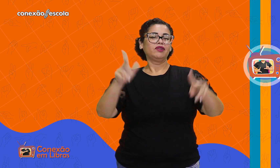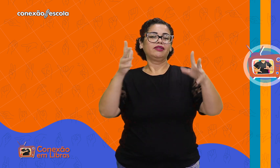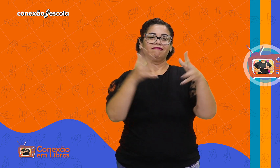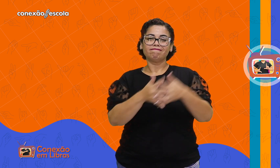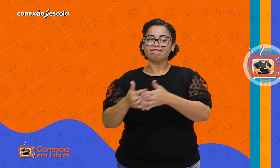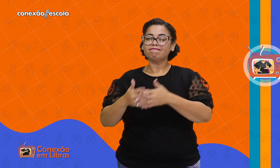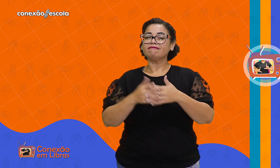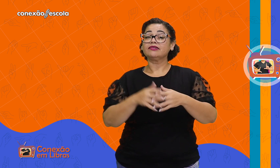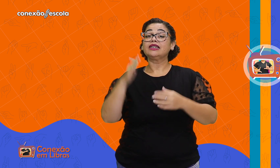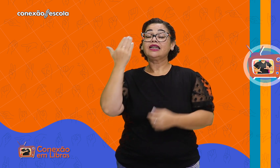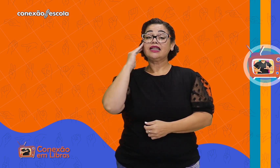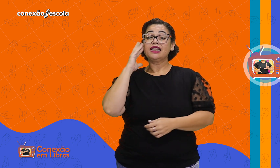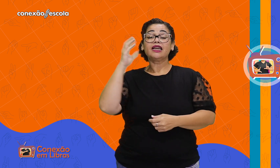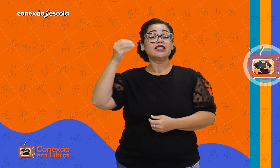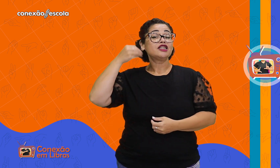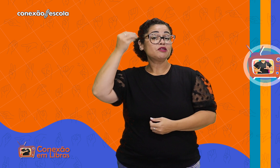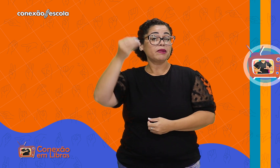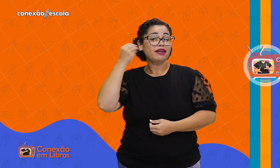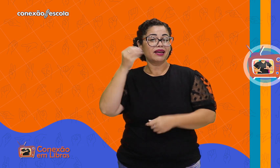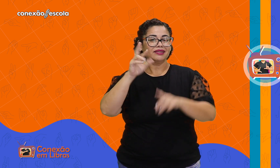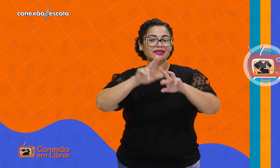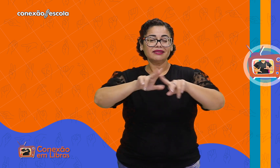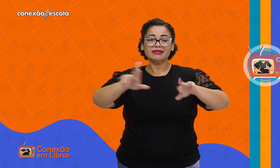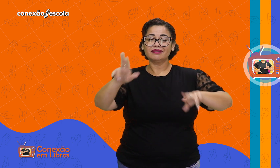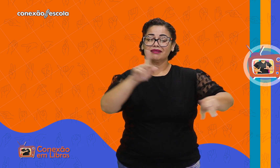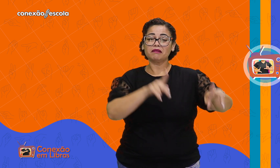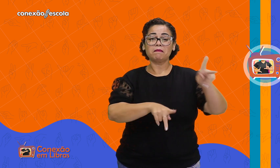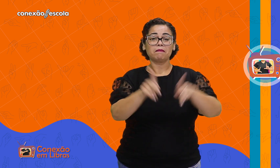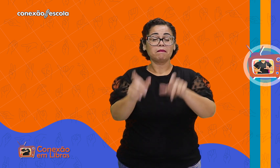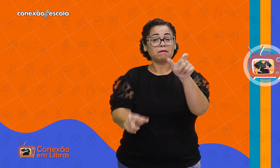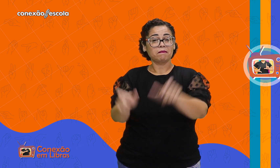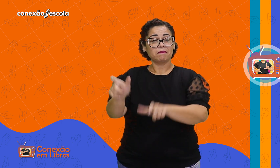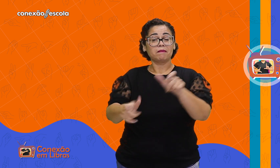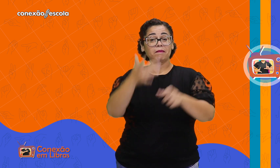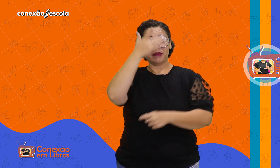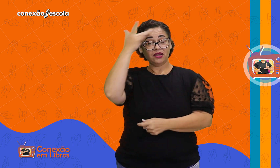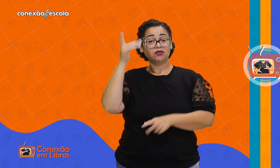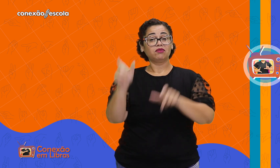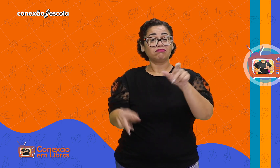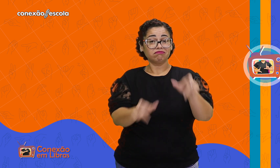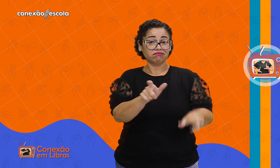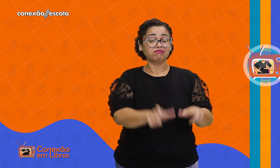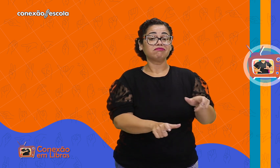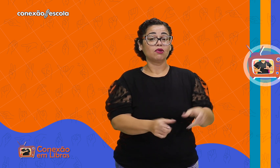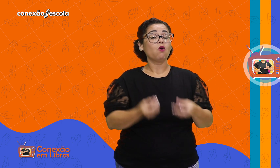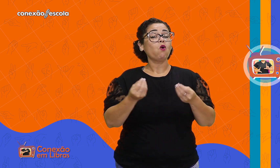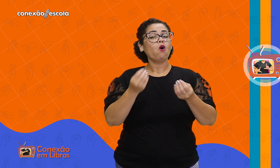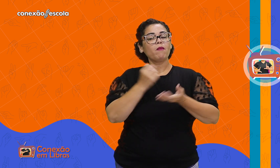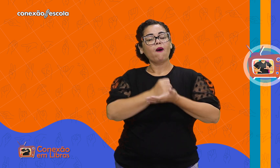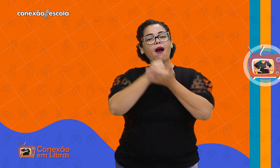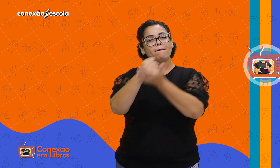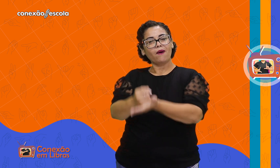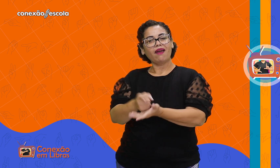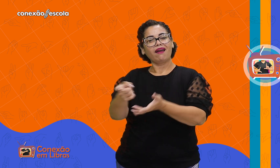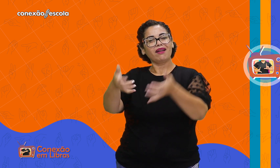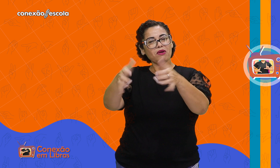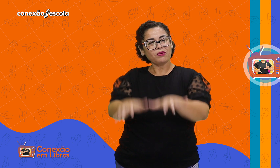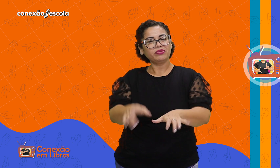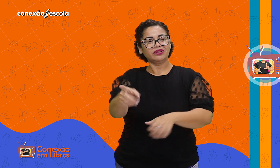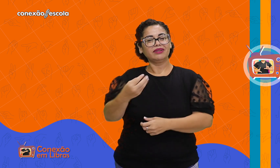complexidade, entendendo que as experiências são tão diversas quanto as próprias pessoas. Como podemos apoiar e